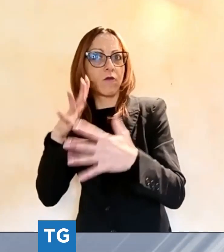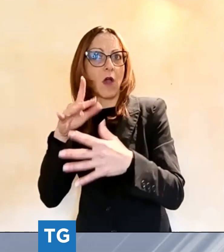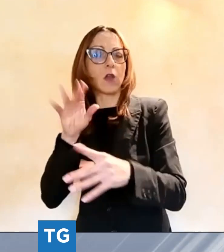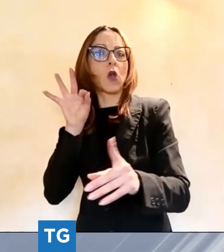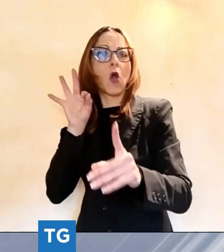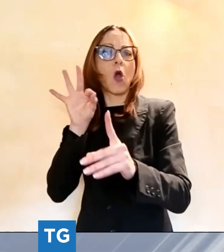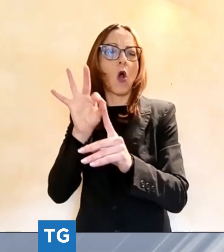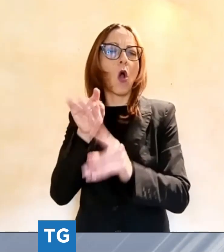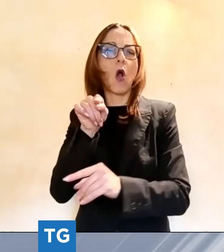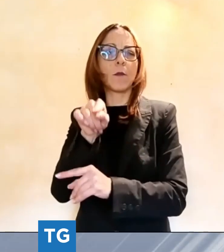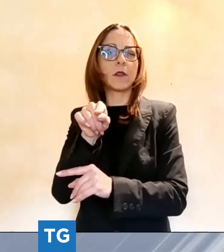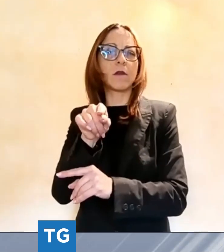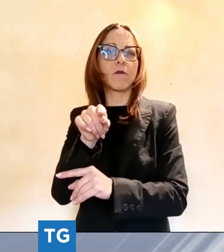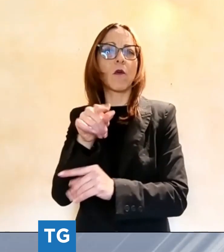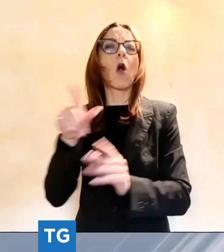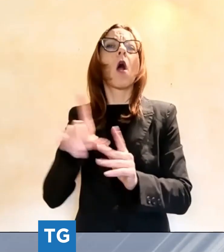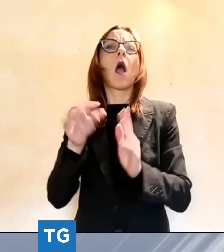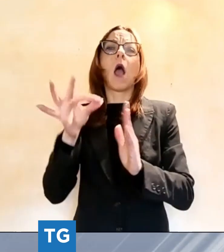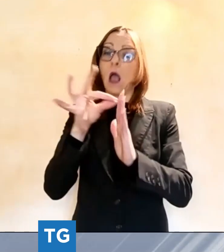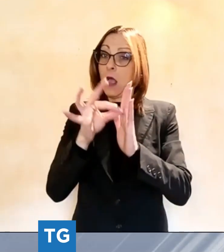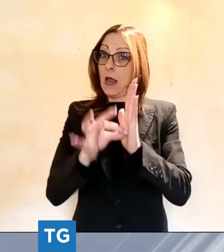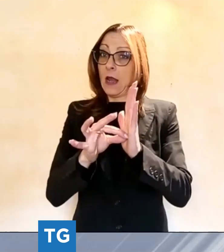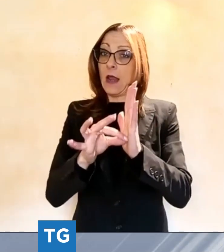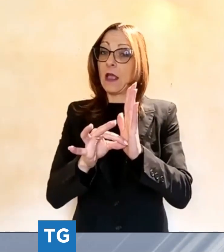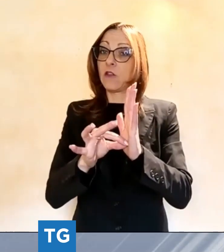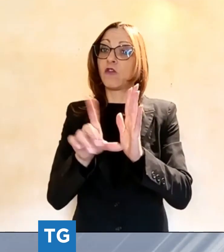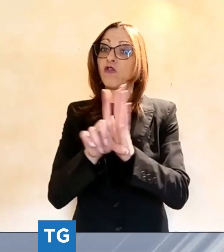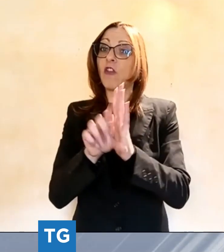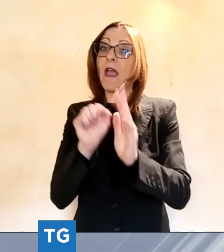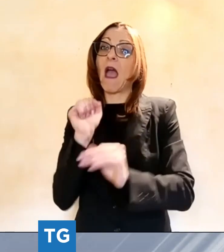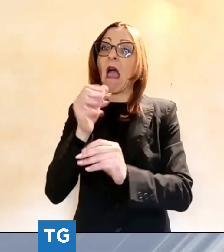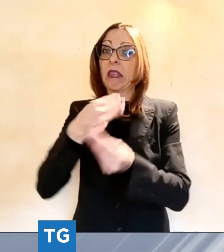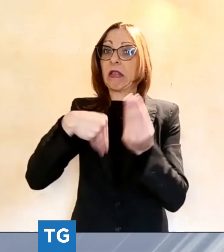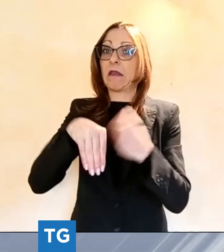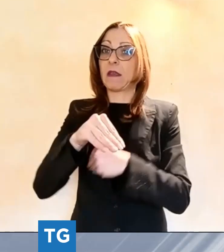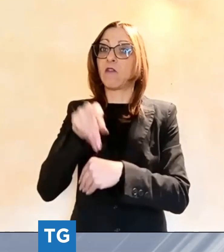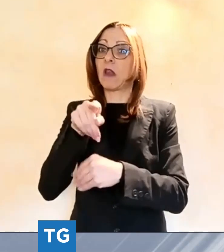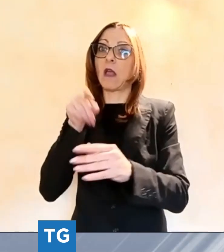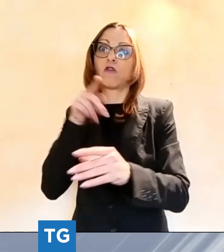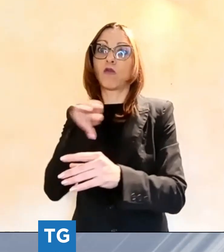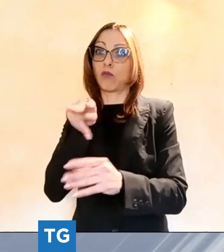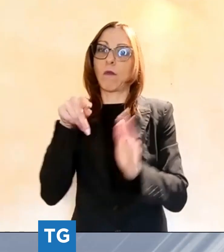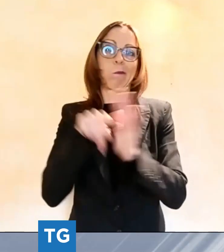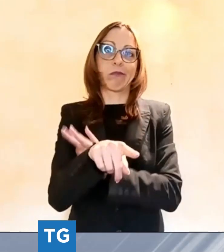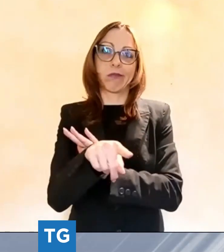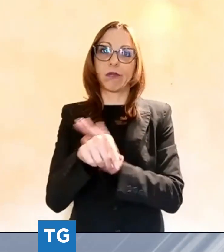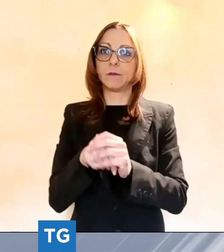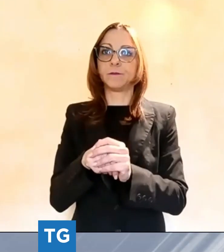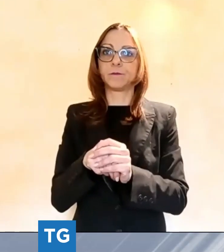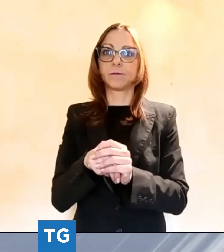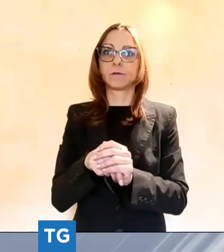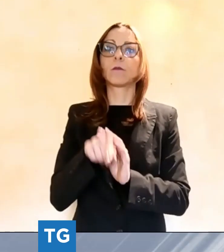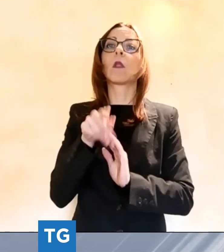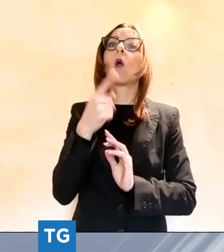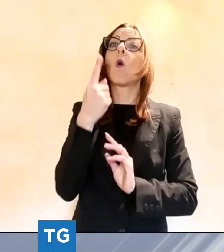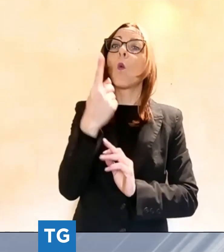normative antiriciclaggio. Dopo i controlli delle fiamme gialle, entrambi gli imprenditori, uno con studio a Capannori, l'altro a Viareggio,